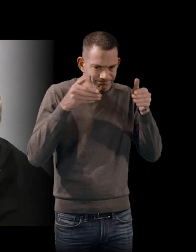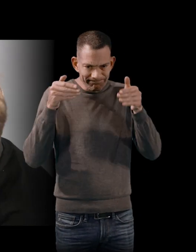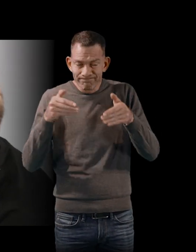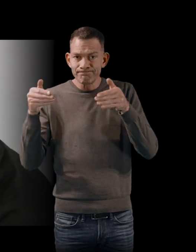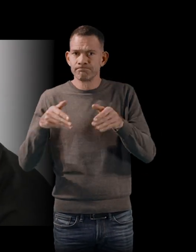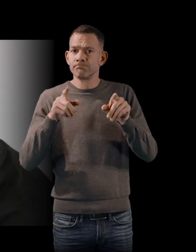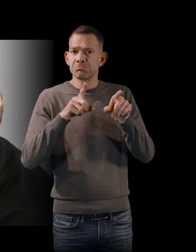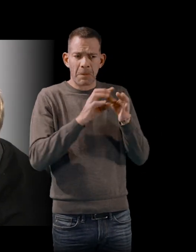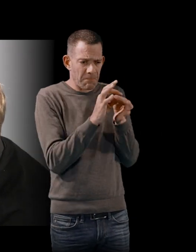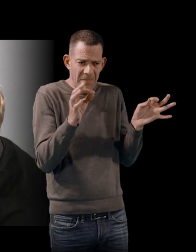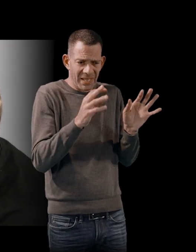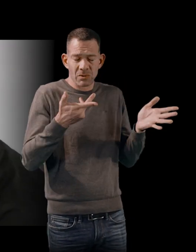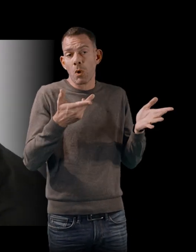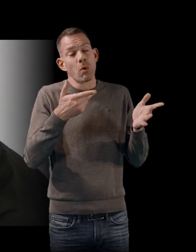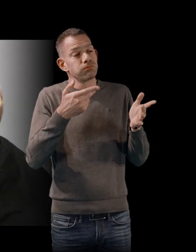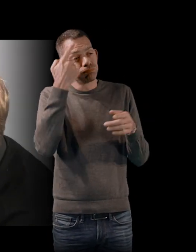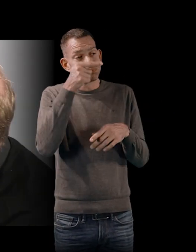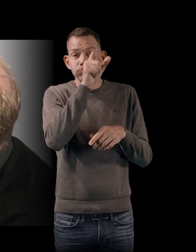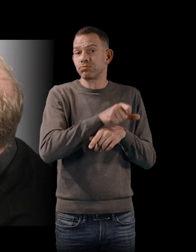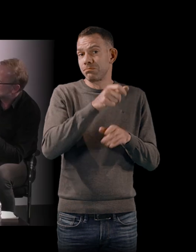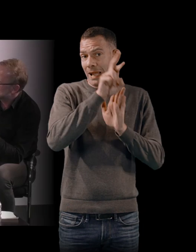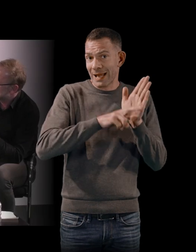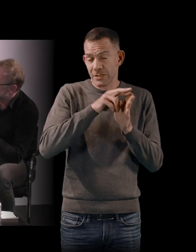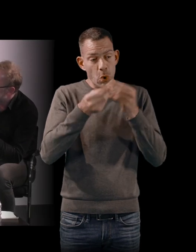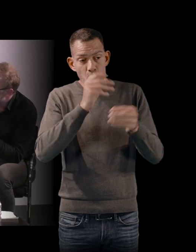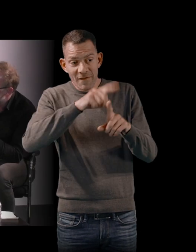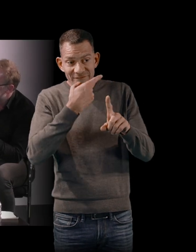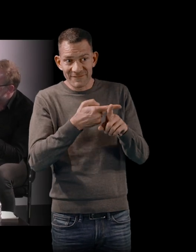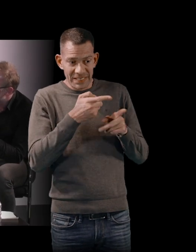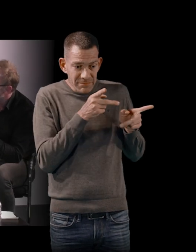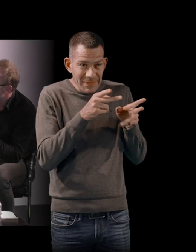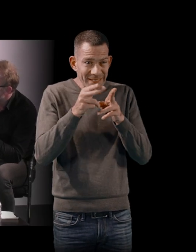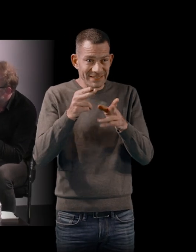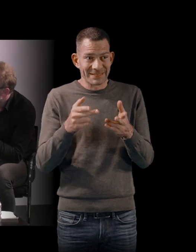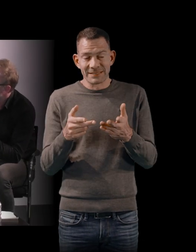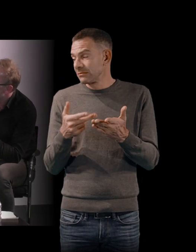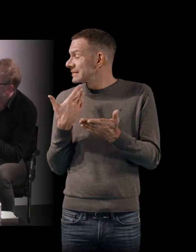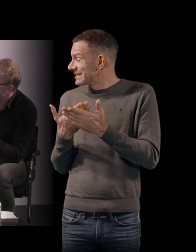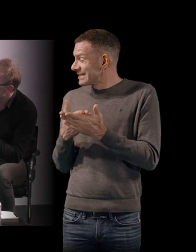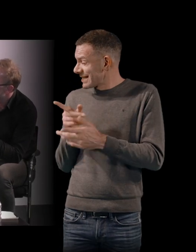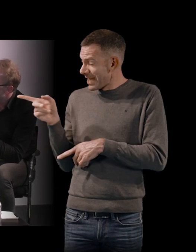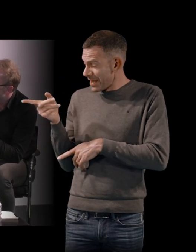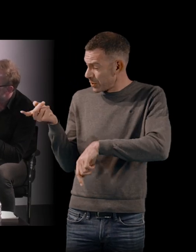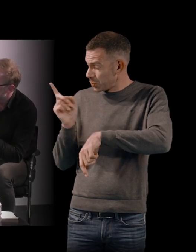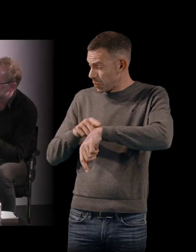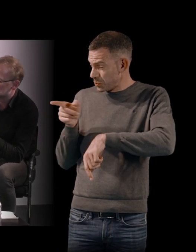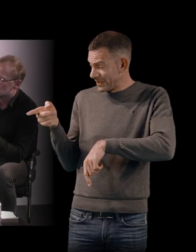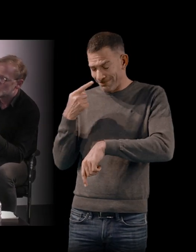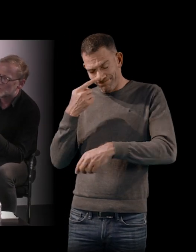que ce soit pour le réalisateur, que ce soit pour le film, ça, c'est quelque chose aussi que vous avez tout de suite senti, cette dimension de, entre